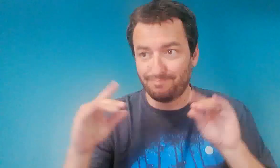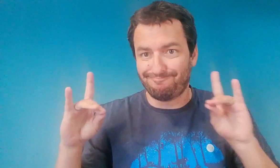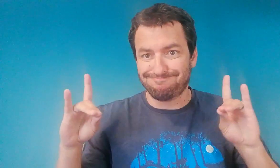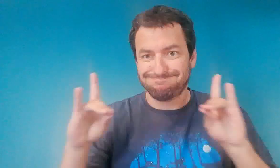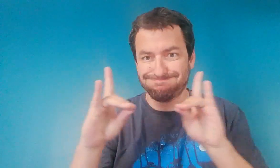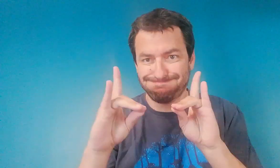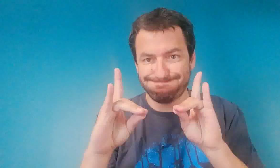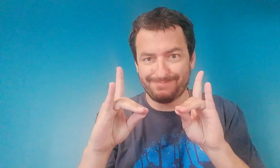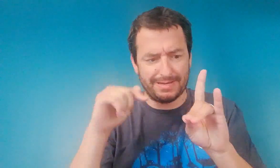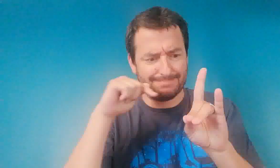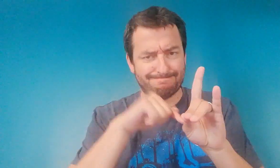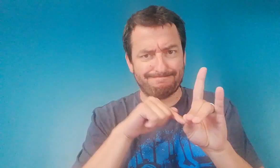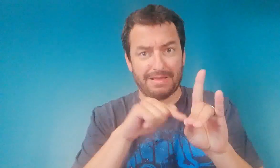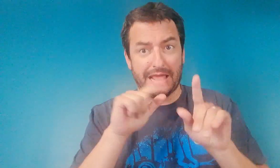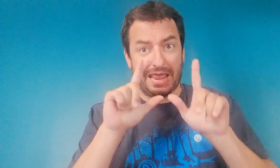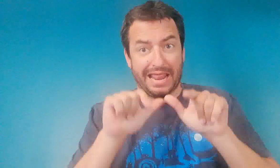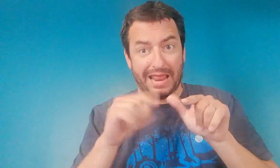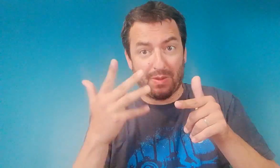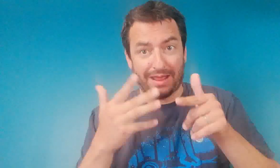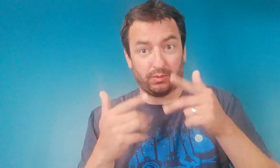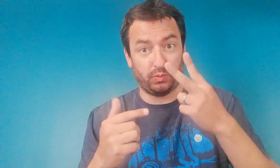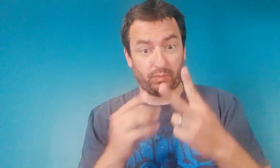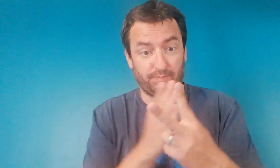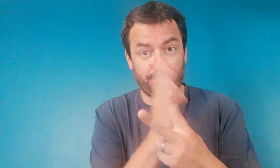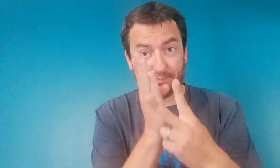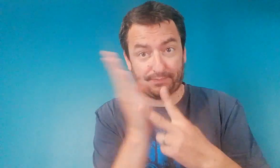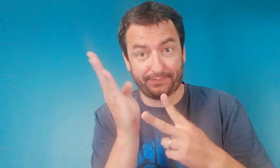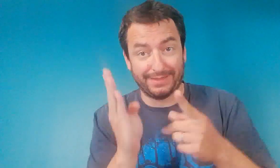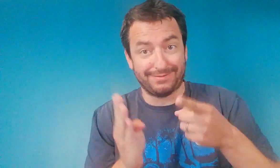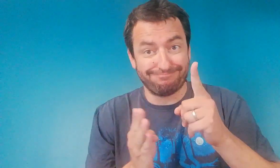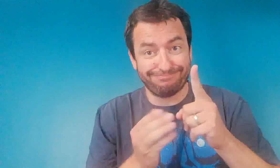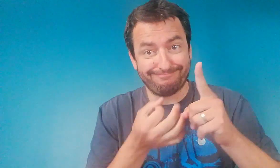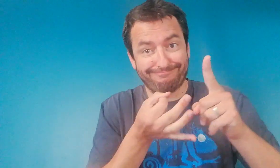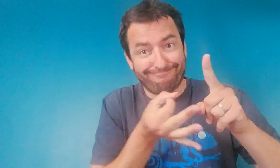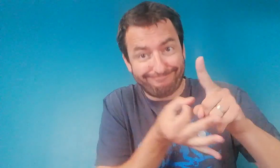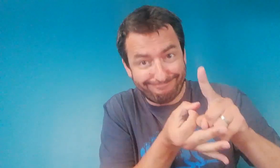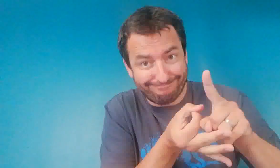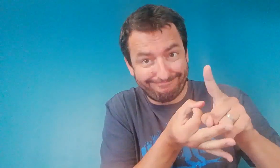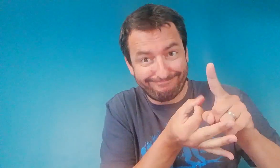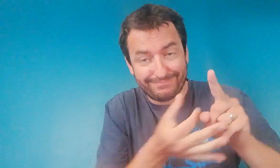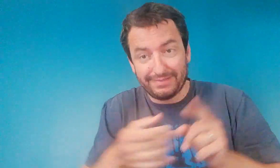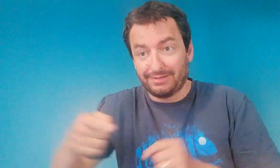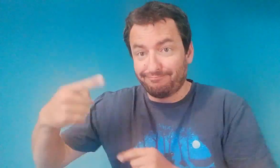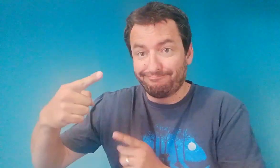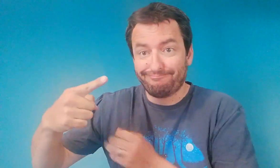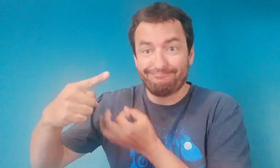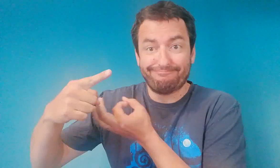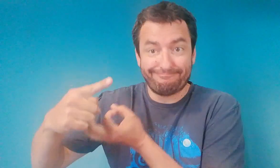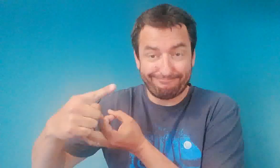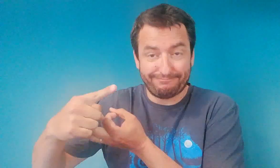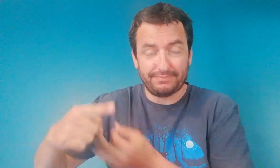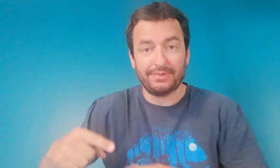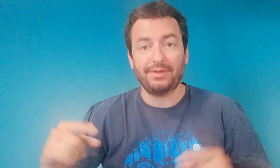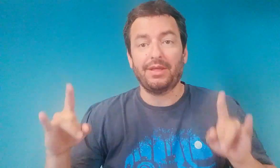donc deux escargots se rencontrent. Chacun possède les deux sexes, le sexe féminin et le sexe masculin.